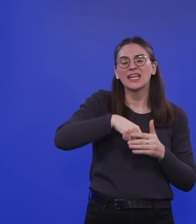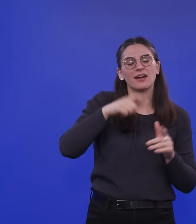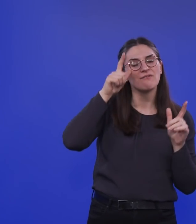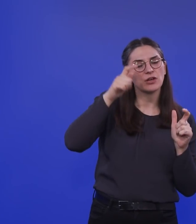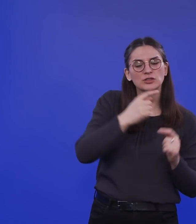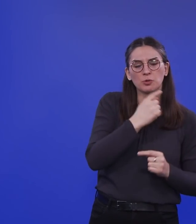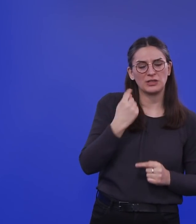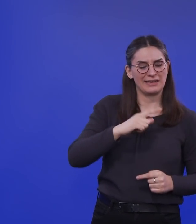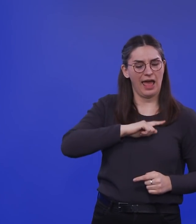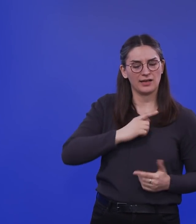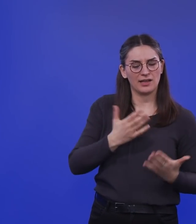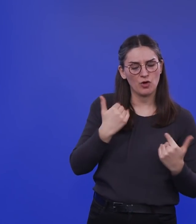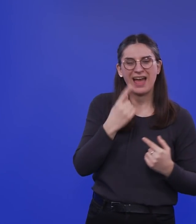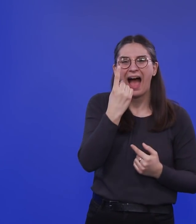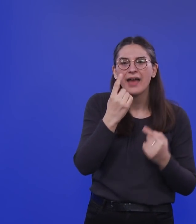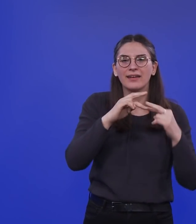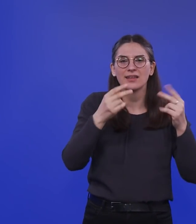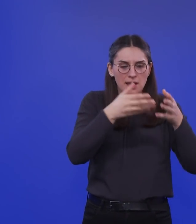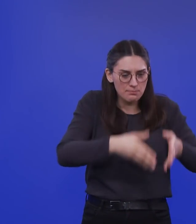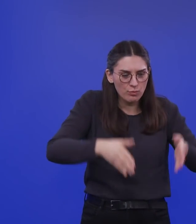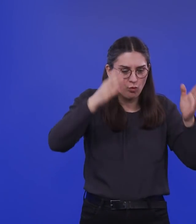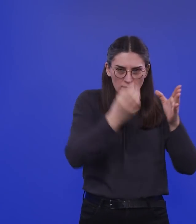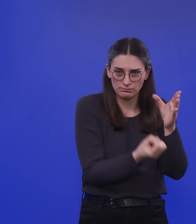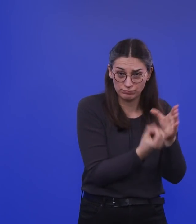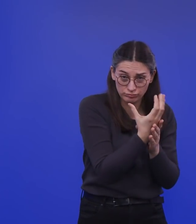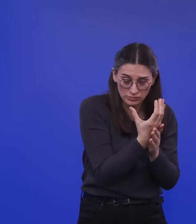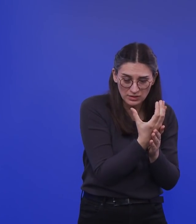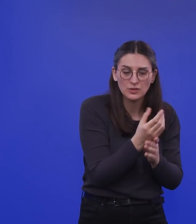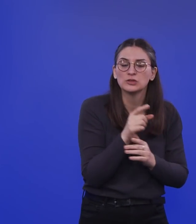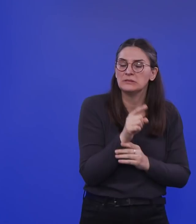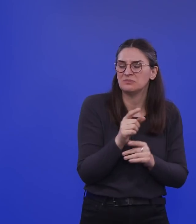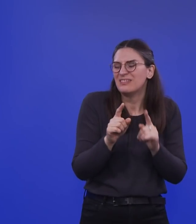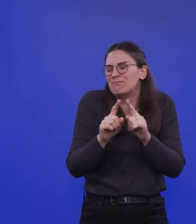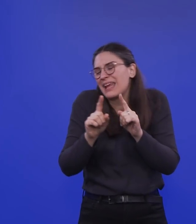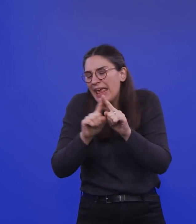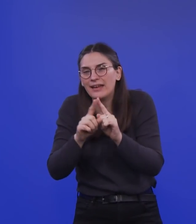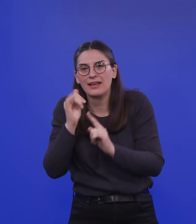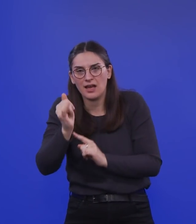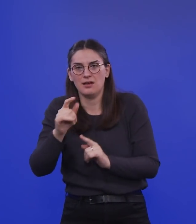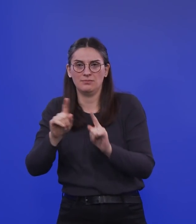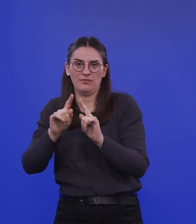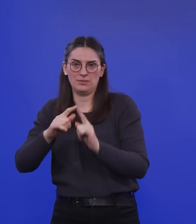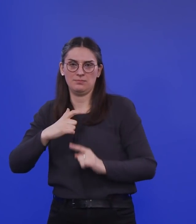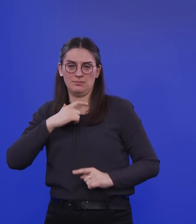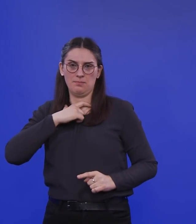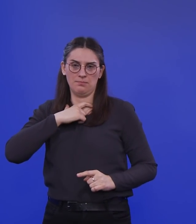aus einem Genpool stammen und die schon häufig sehr, sehr ähnlich sind mit dem Virus, das bis dato